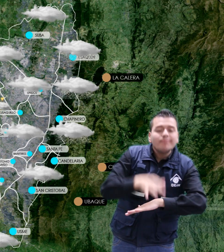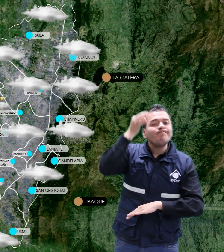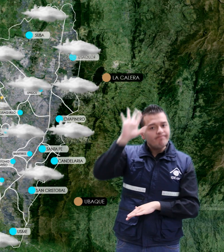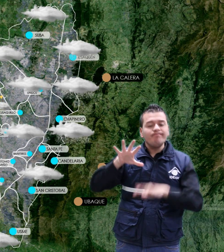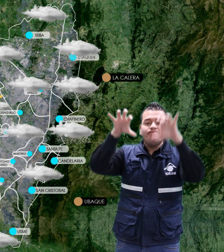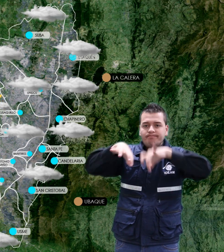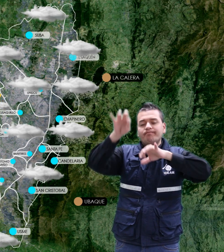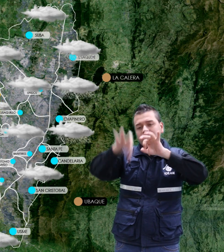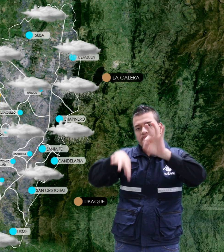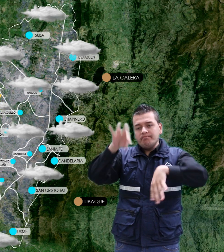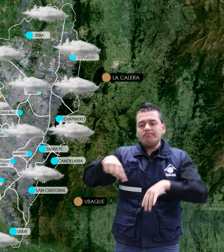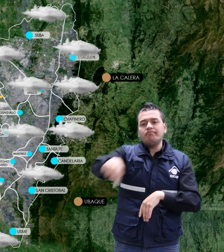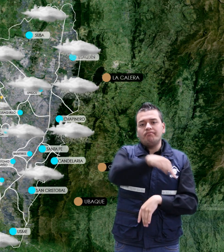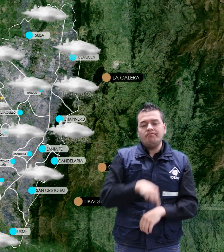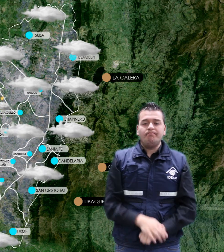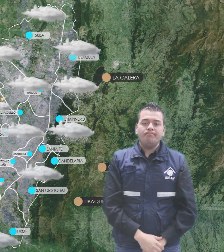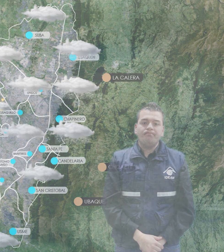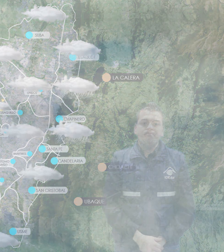presentar lloviznas dispersas.